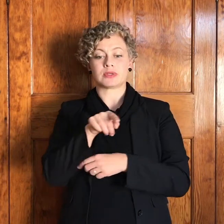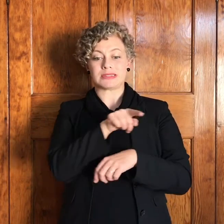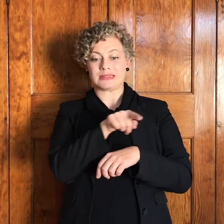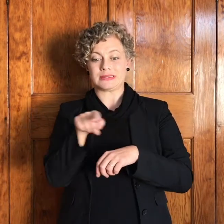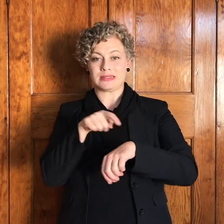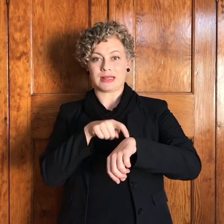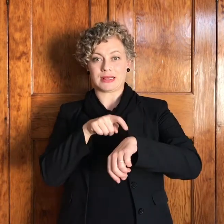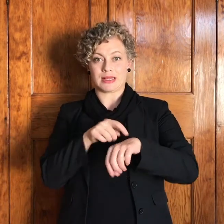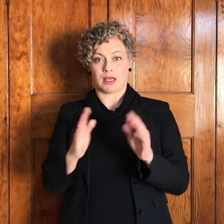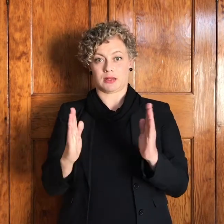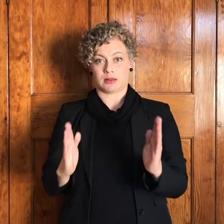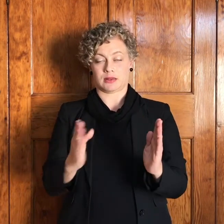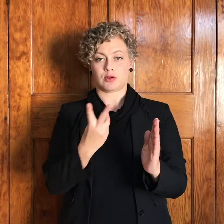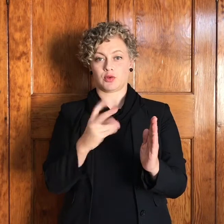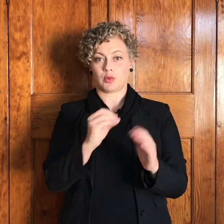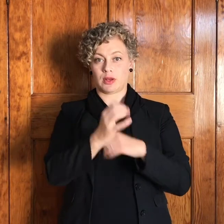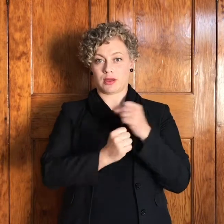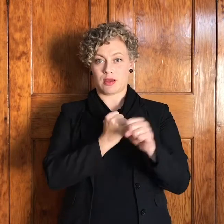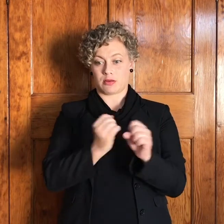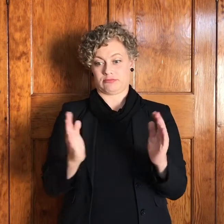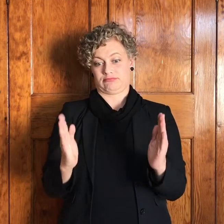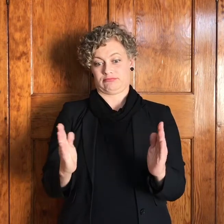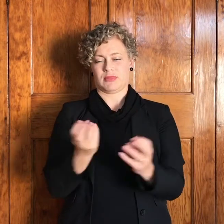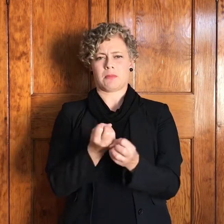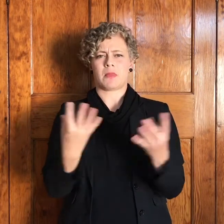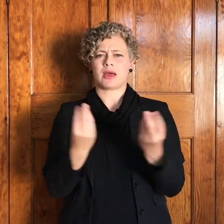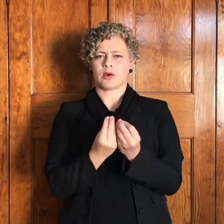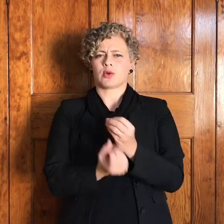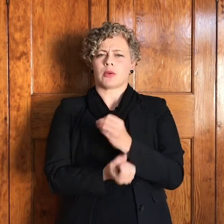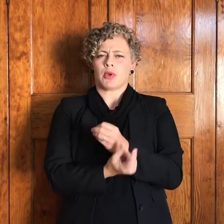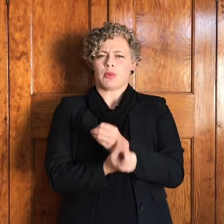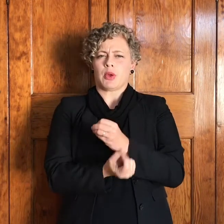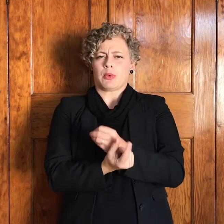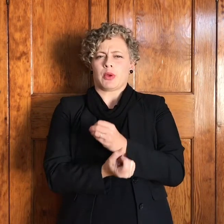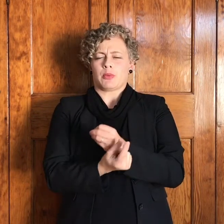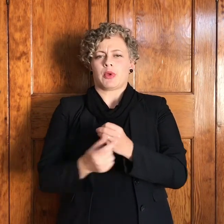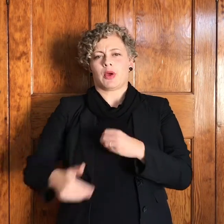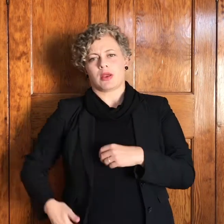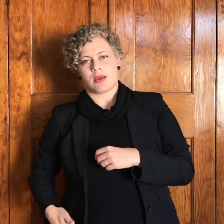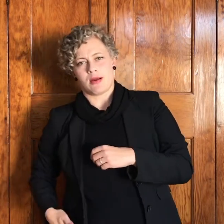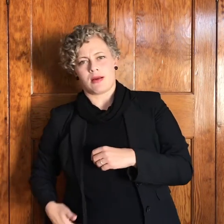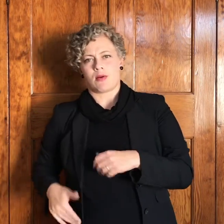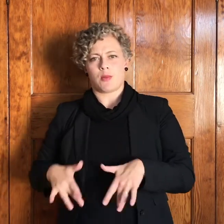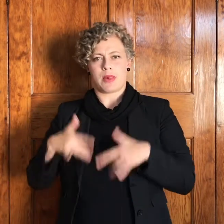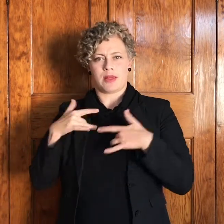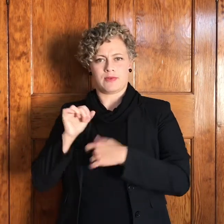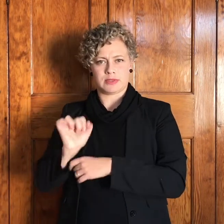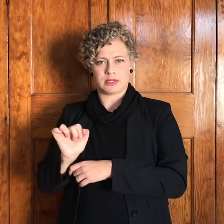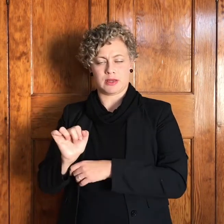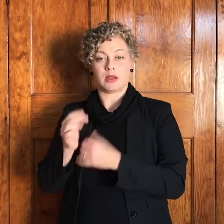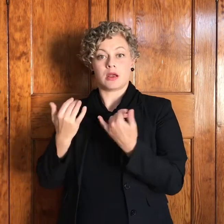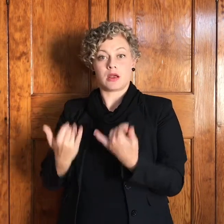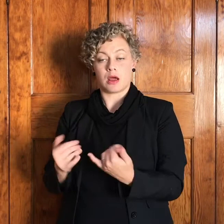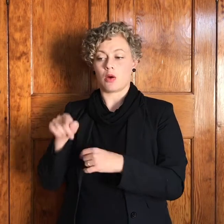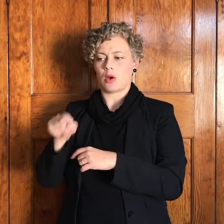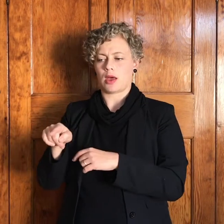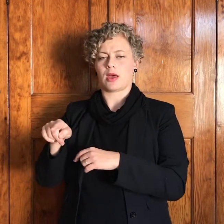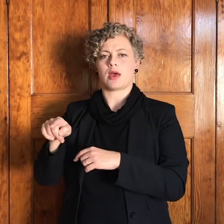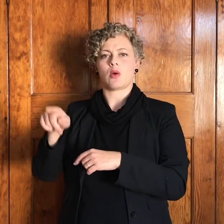jacob en nou is hy op pad terug en hy hoor dat sy broer is op pad sy broer weet hy kom